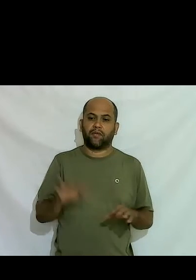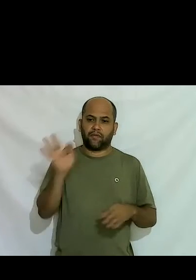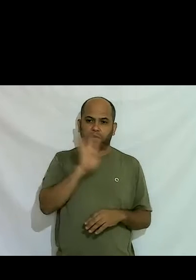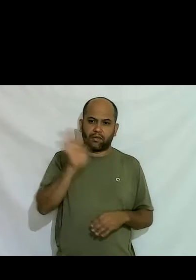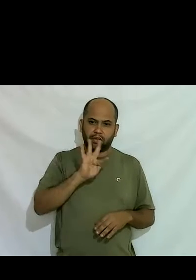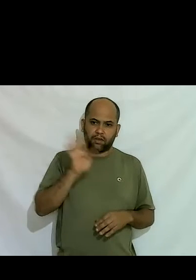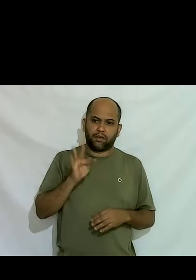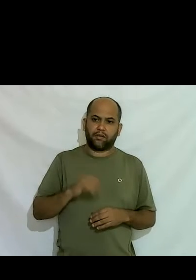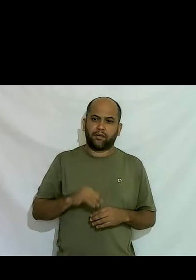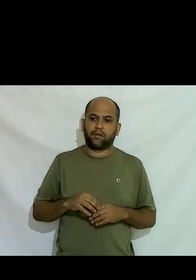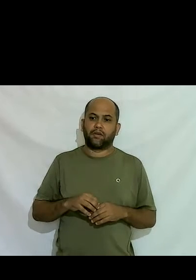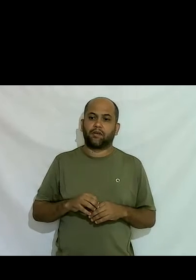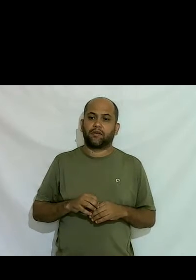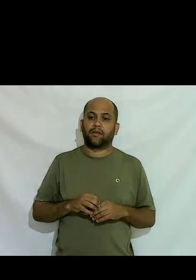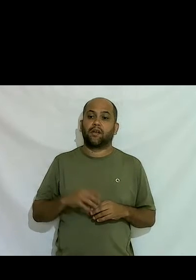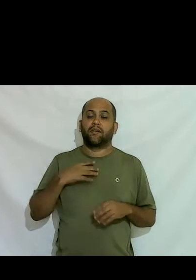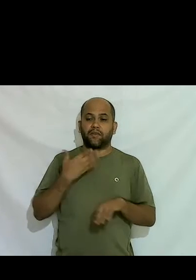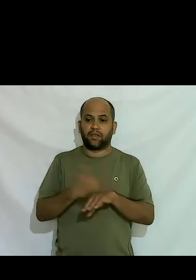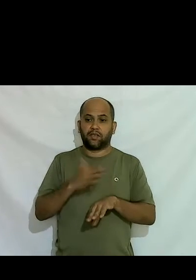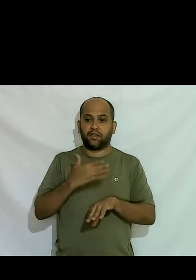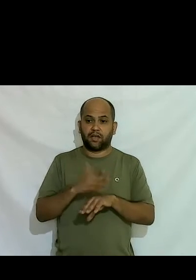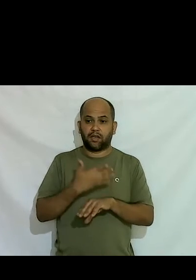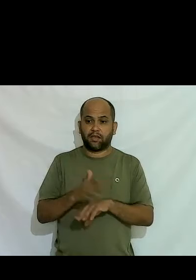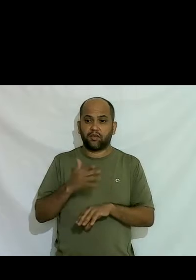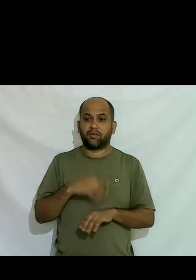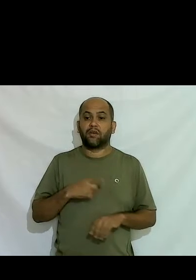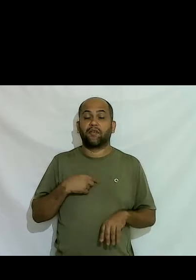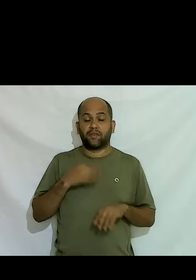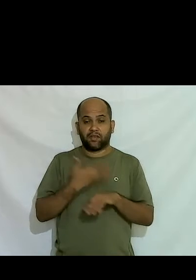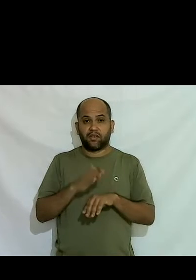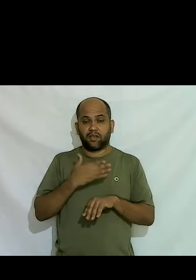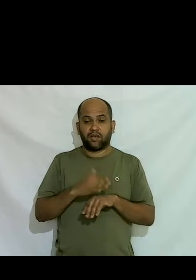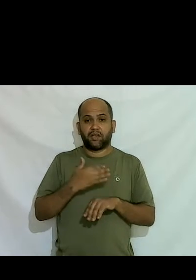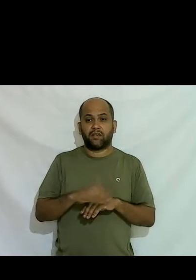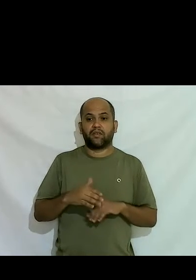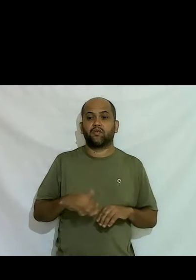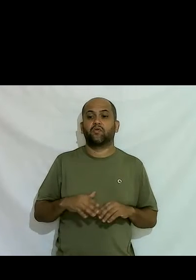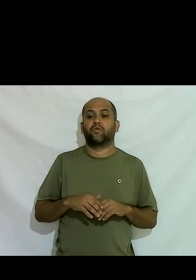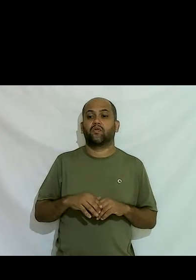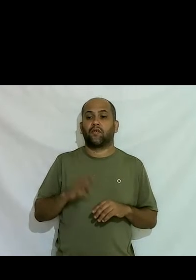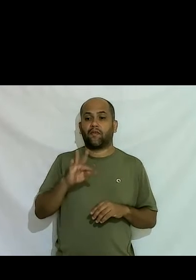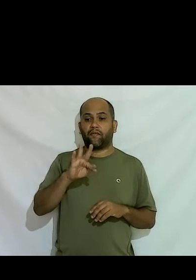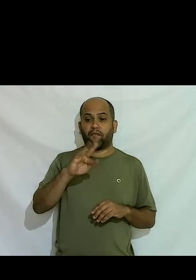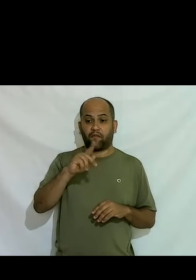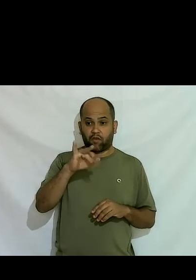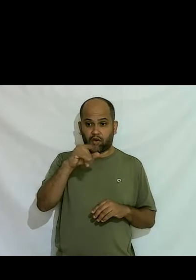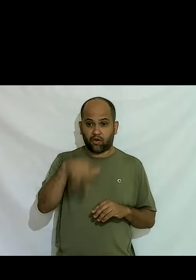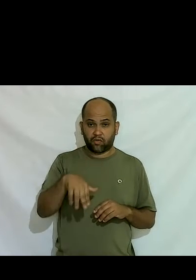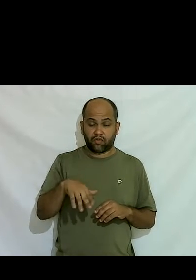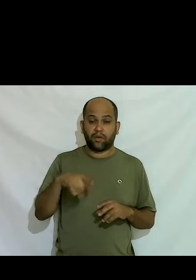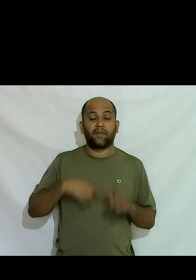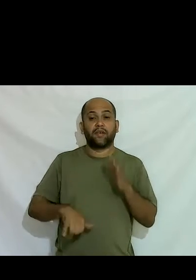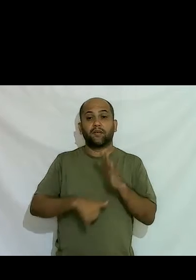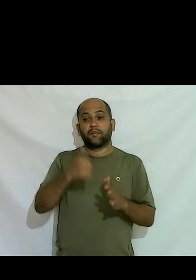fiz estágio na defensoria pública concursada depois fiz arrumei meu primeiro emprego numa